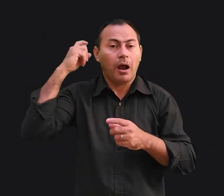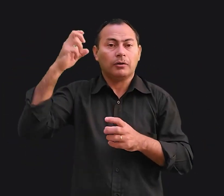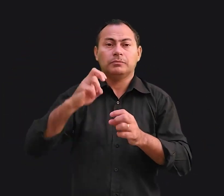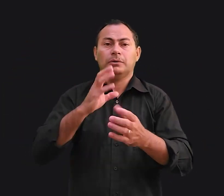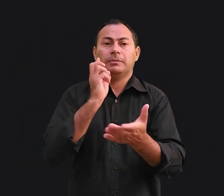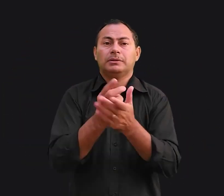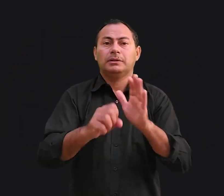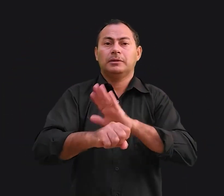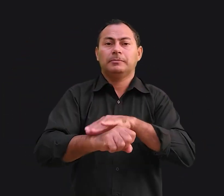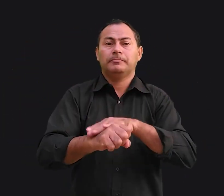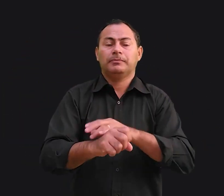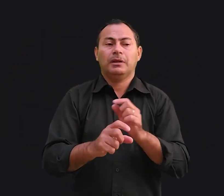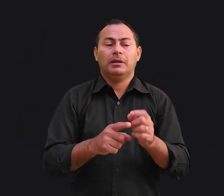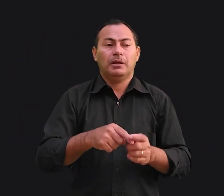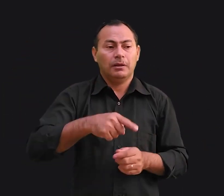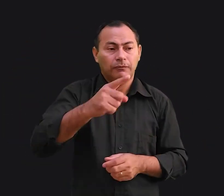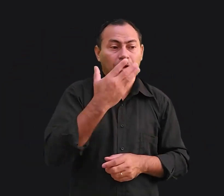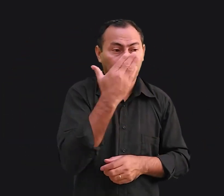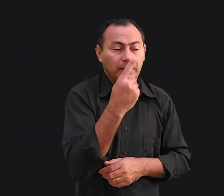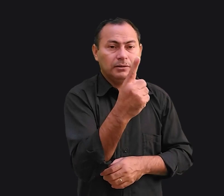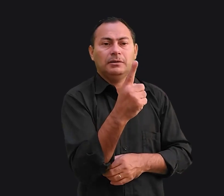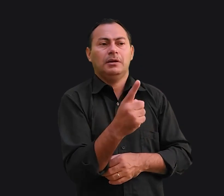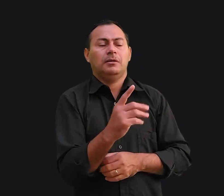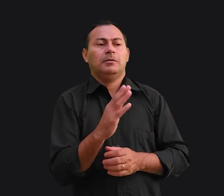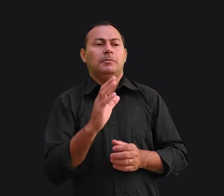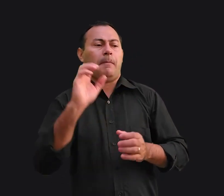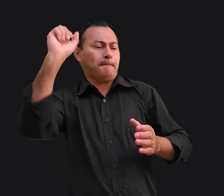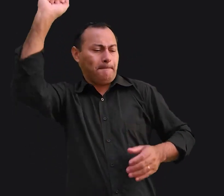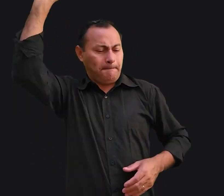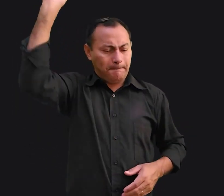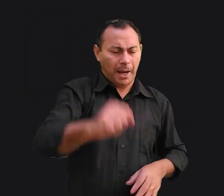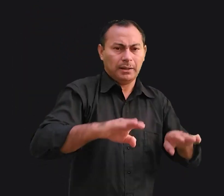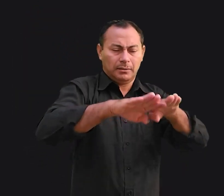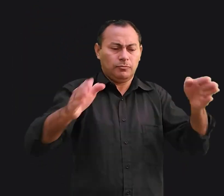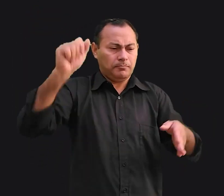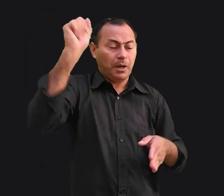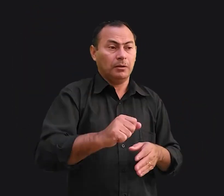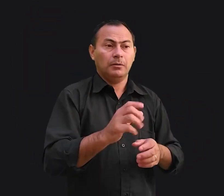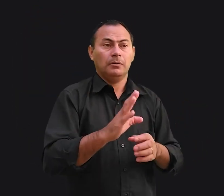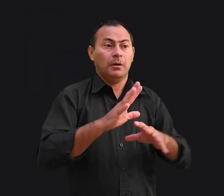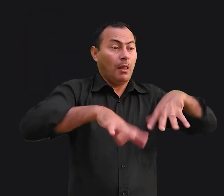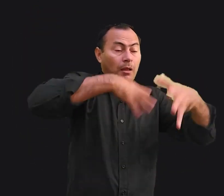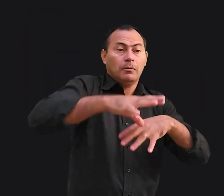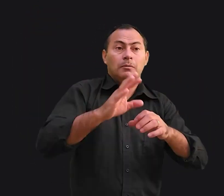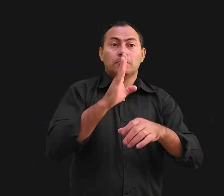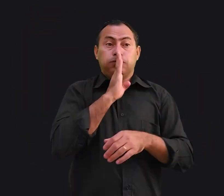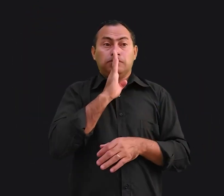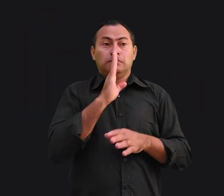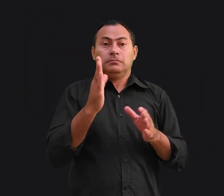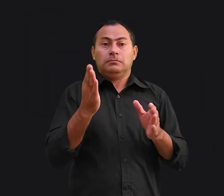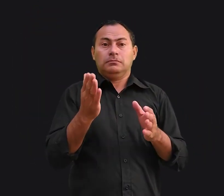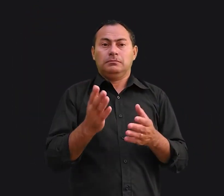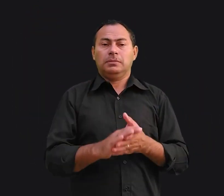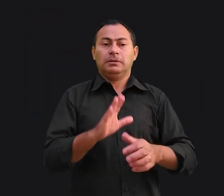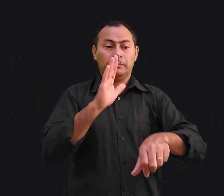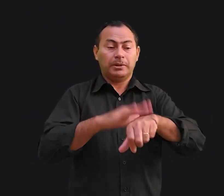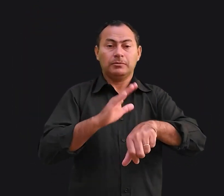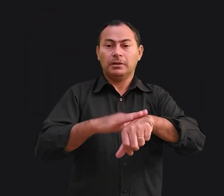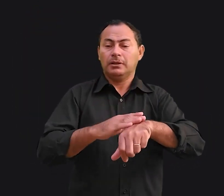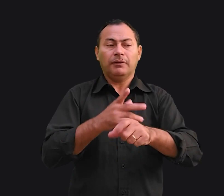ao mesmo tempo. Ele foi para frente e deu um tapa na mesa. O barulho pareceu um tiro. E no mesmo instante ele